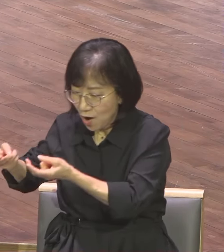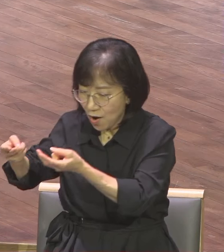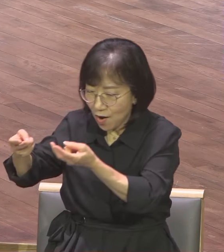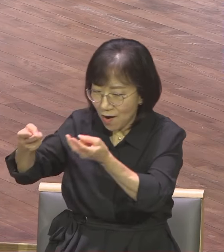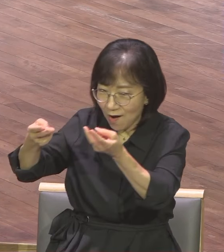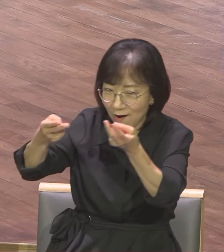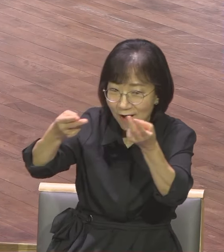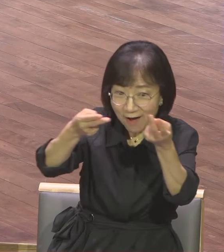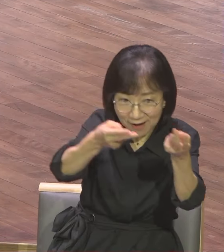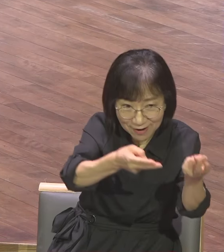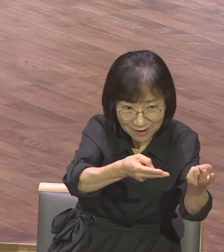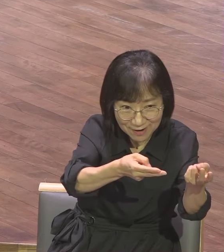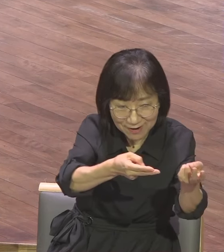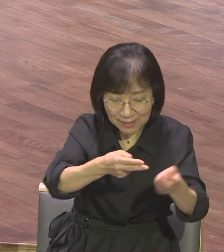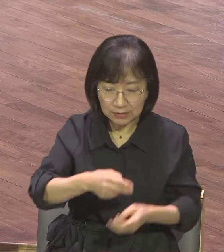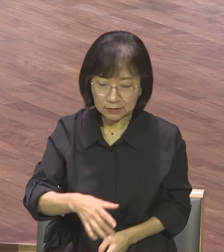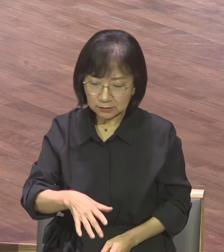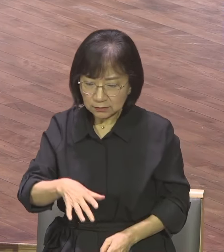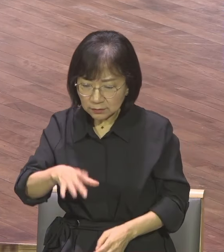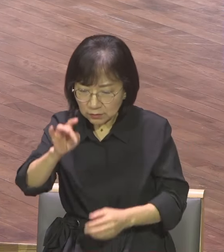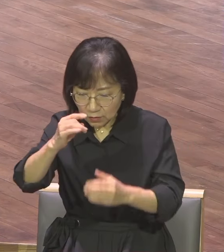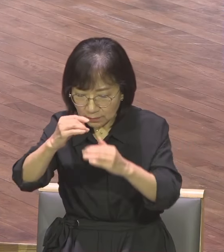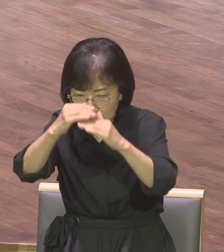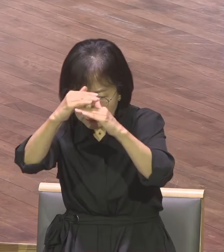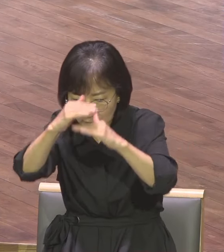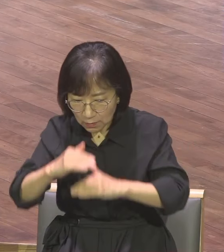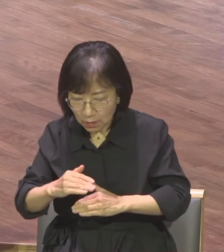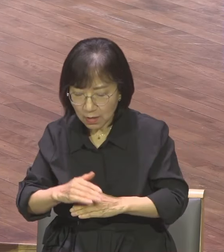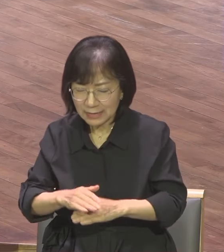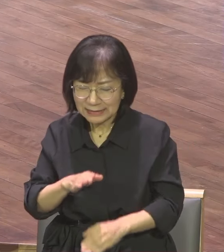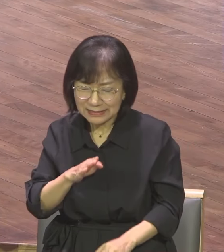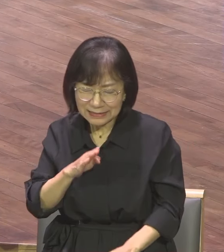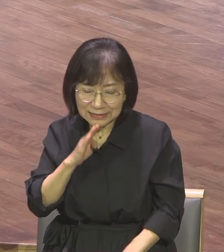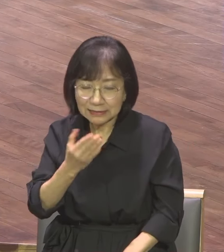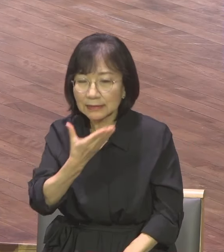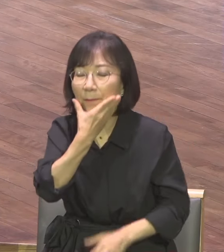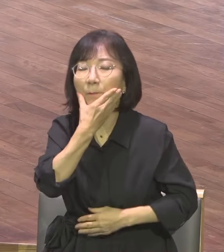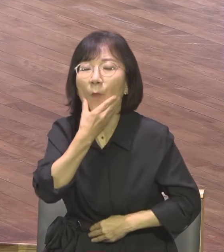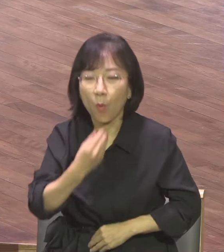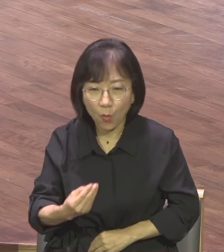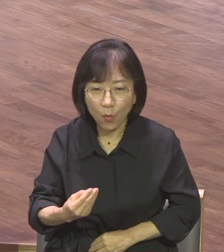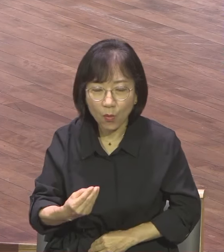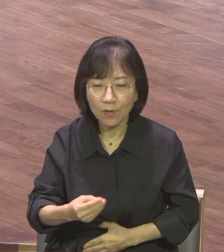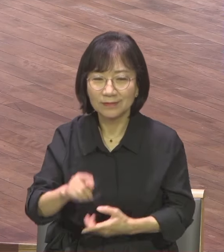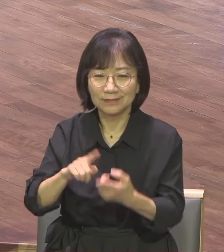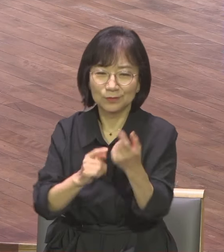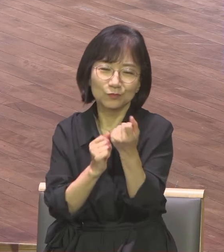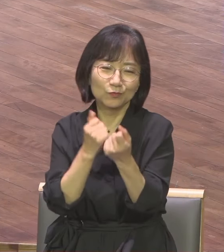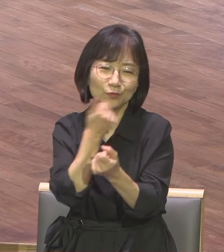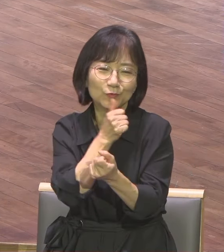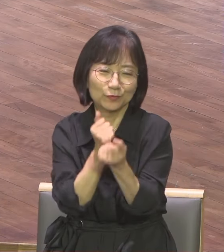진정한 복이 무엇인지 소개하고 있어요 정말 복의 기준이 무엇인가